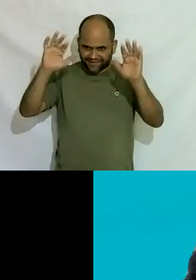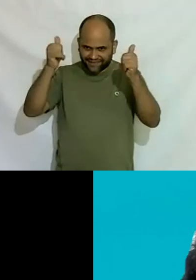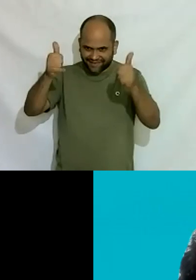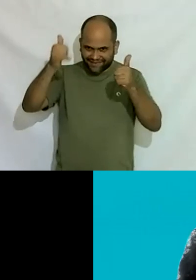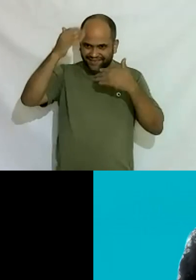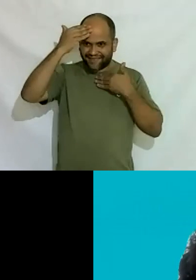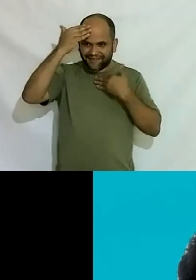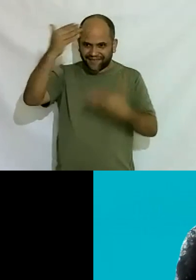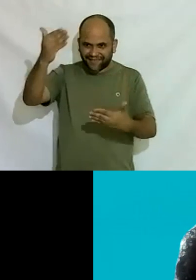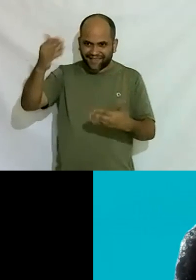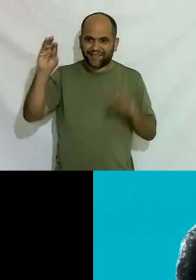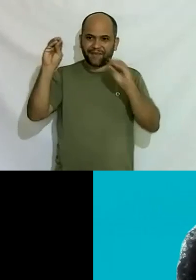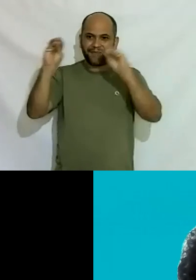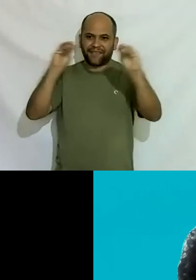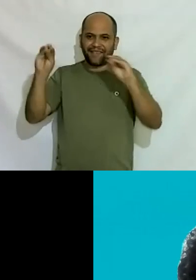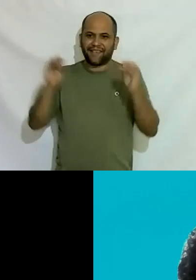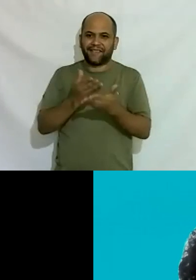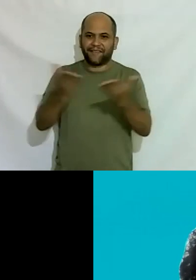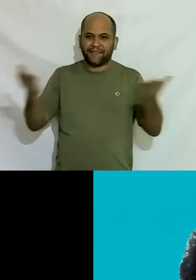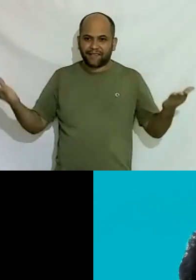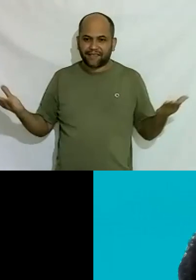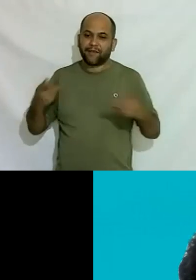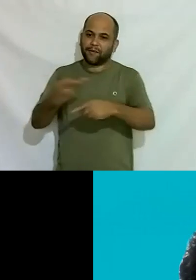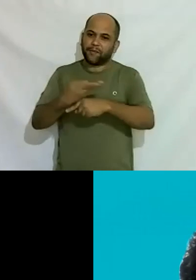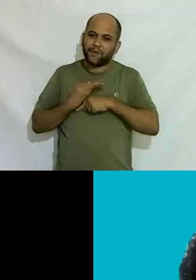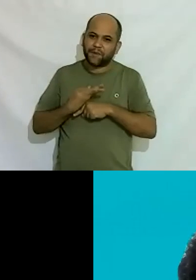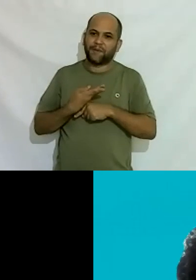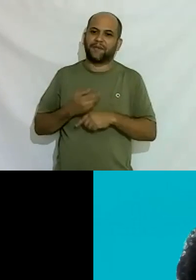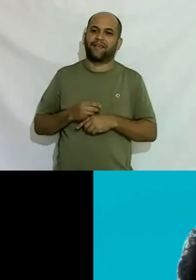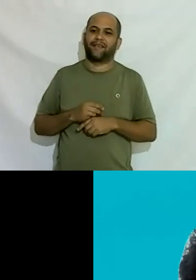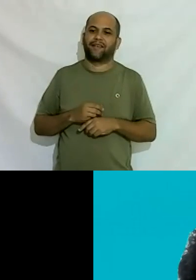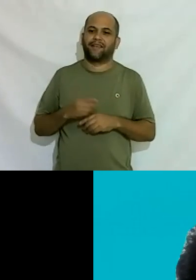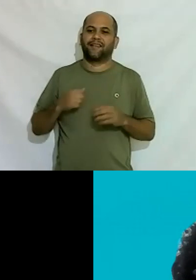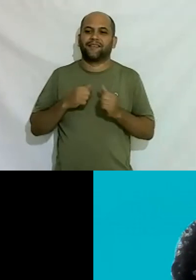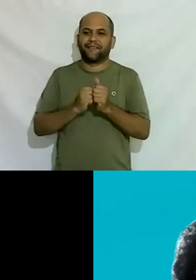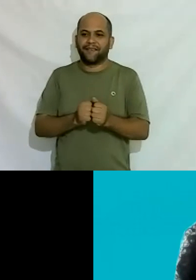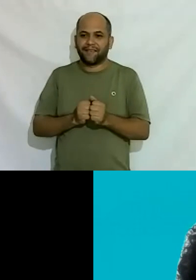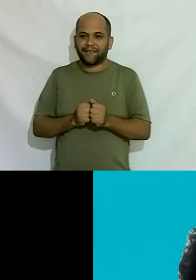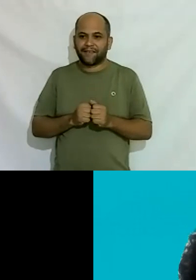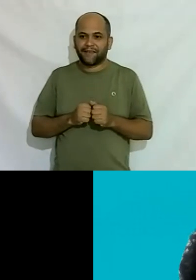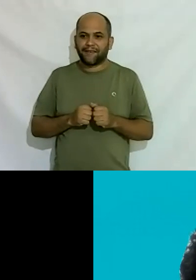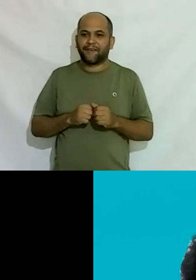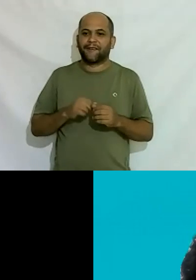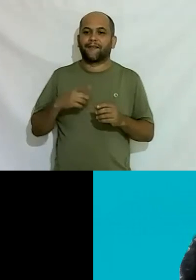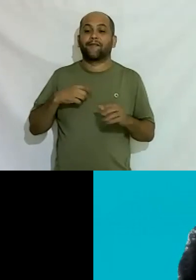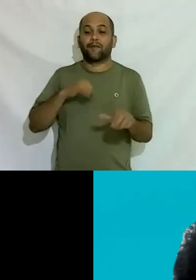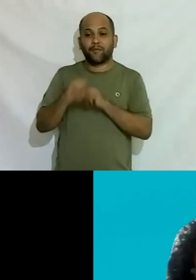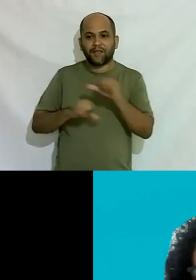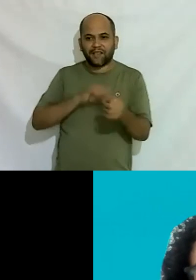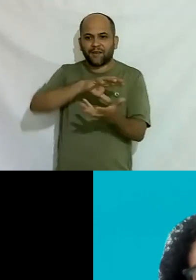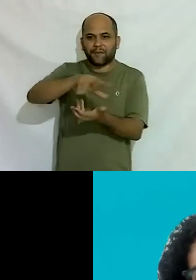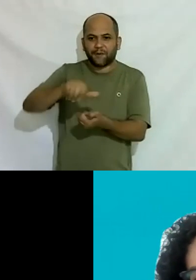um beijo para todos todas e todas me procurem estamos juntos vamos mudar esse mundo